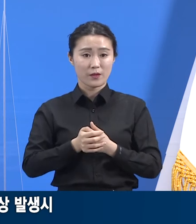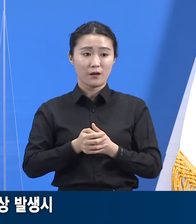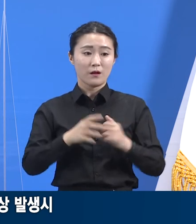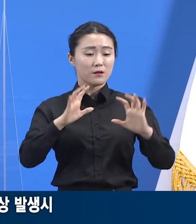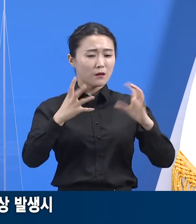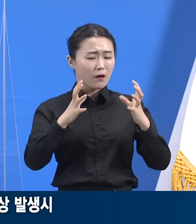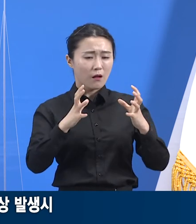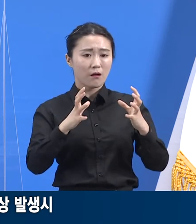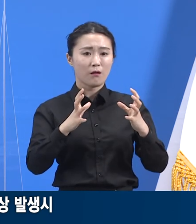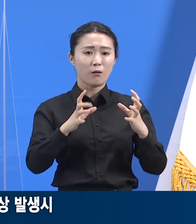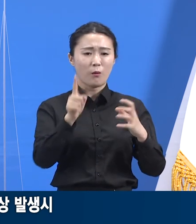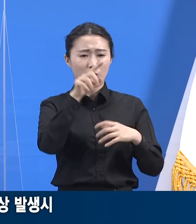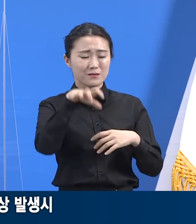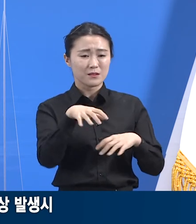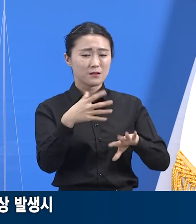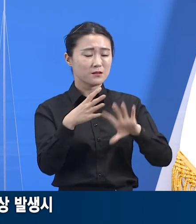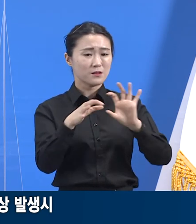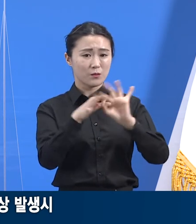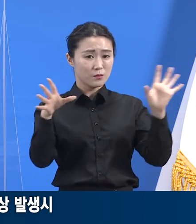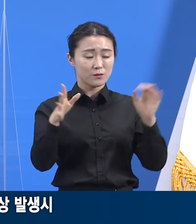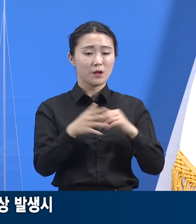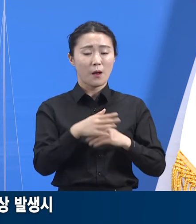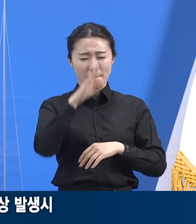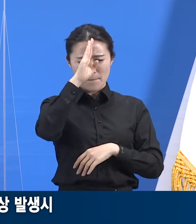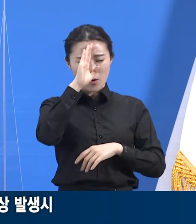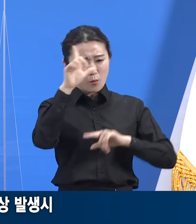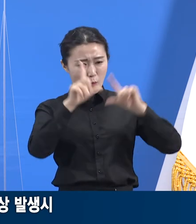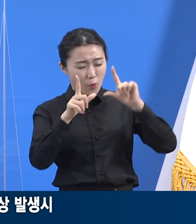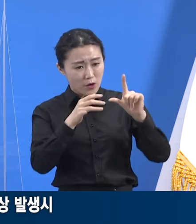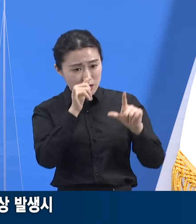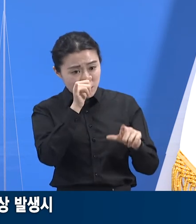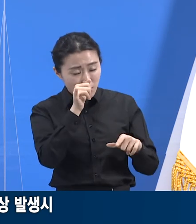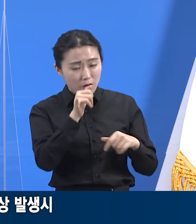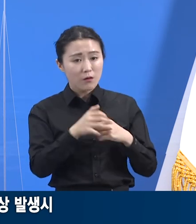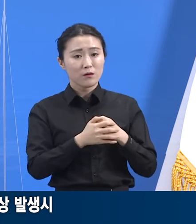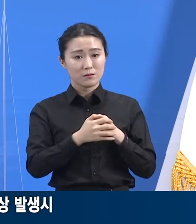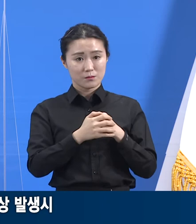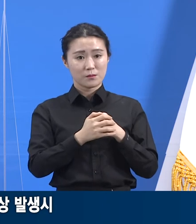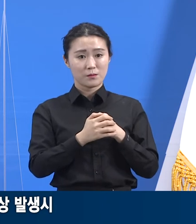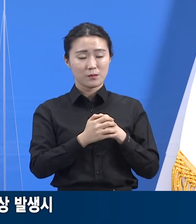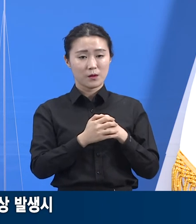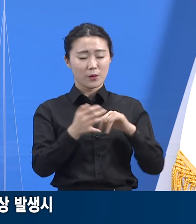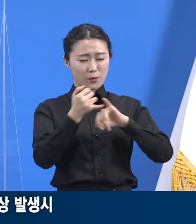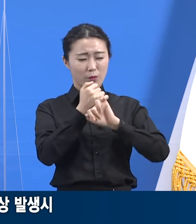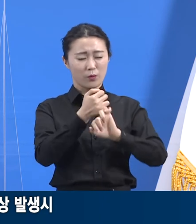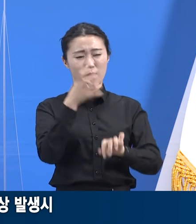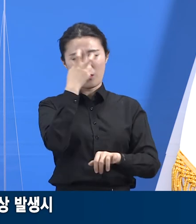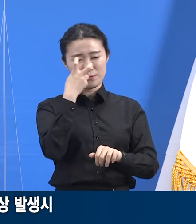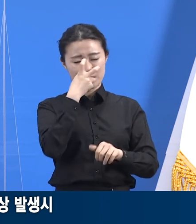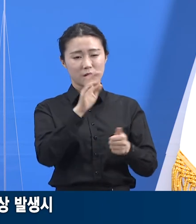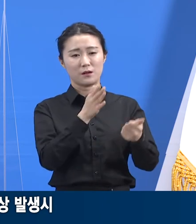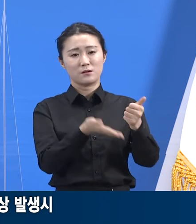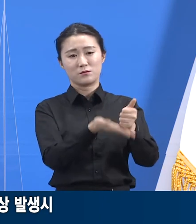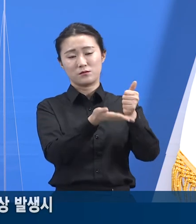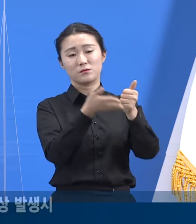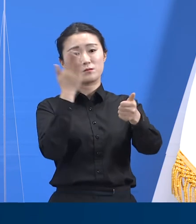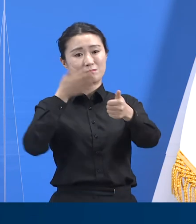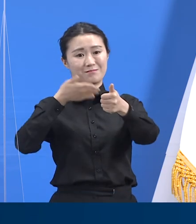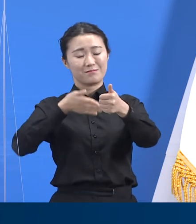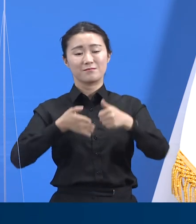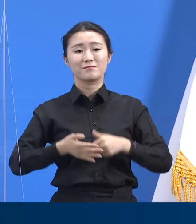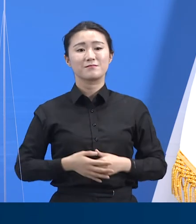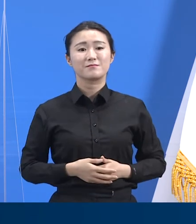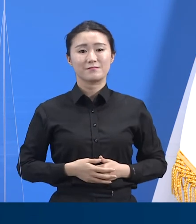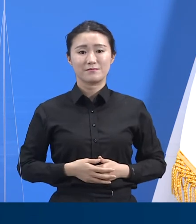출근을 삼가고 진단검사를 받도록 정확하게 안내하고 관리해 주십시오. 지난